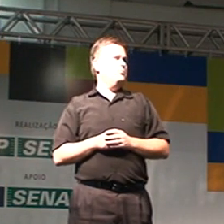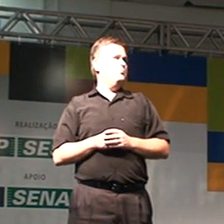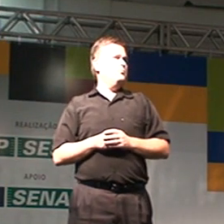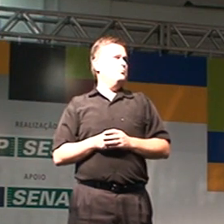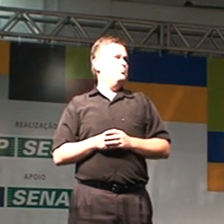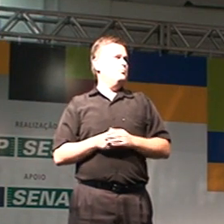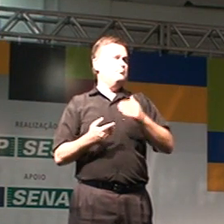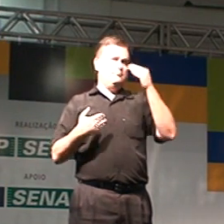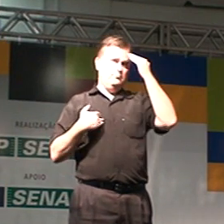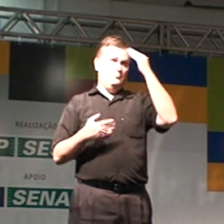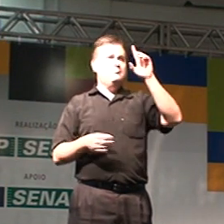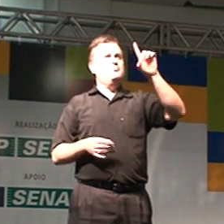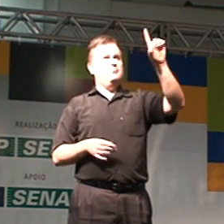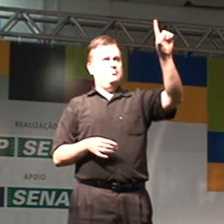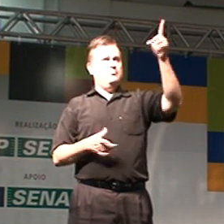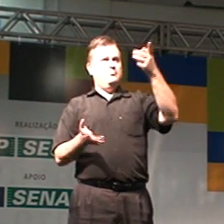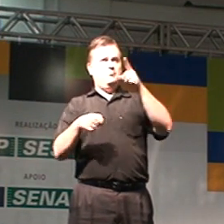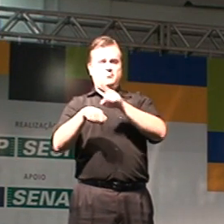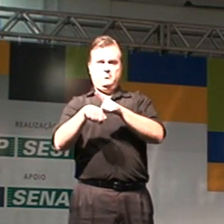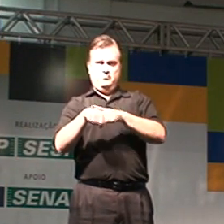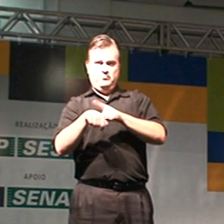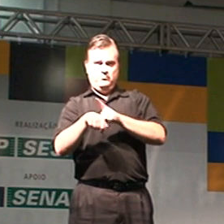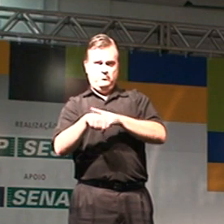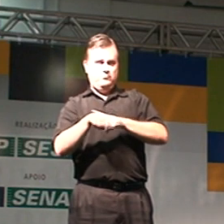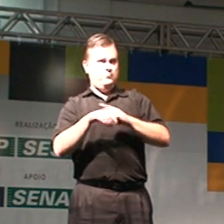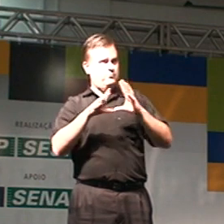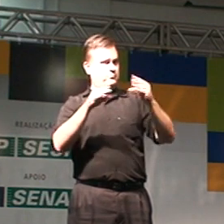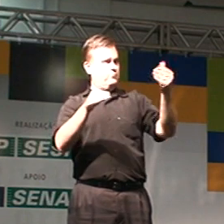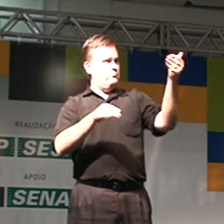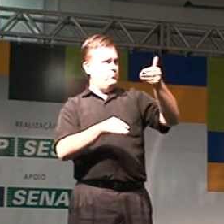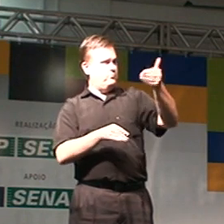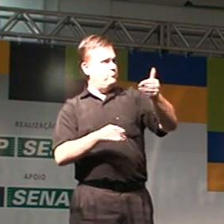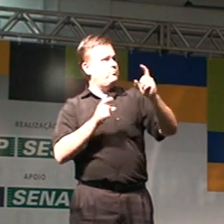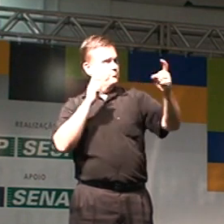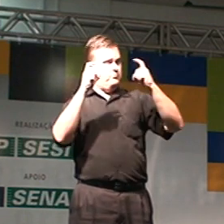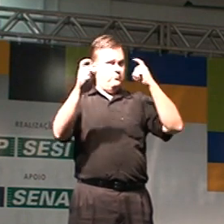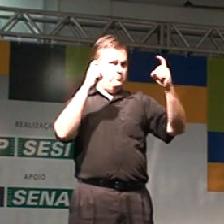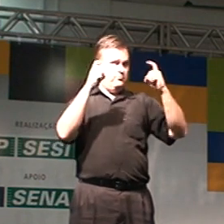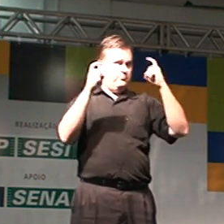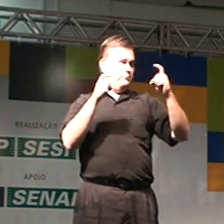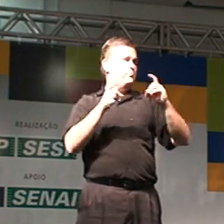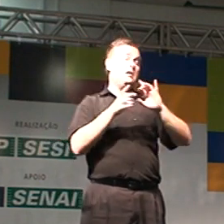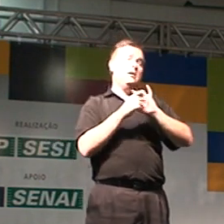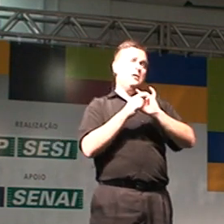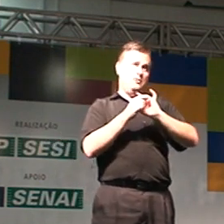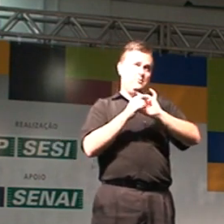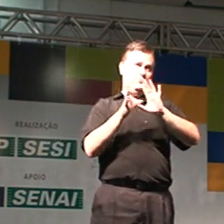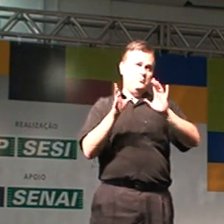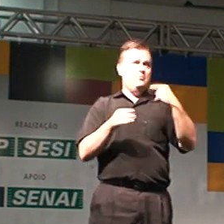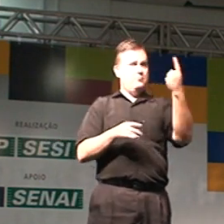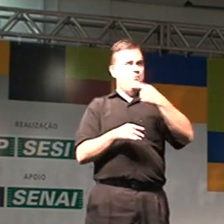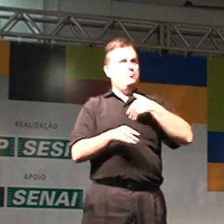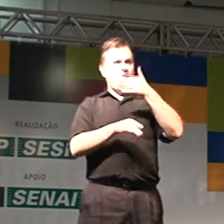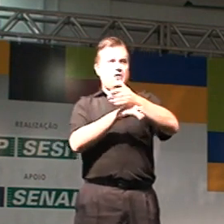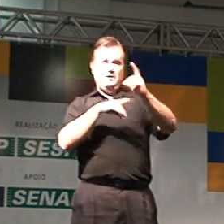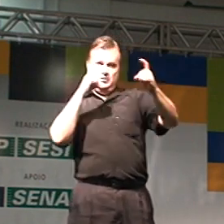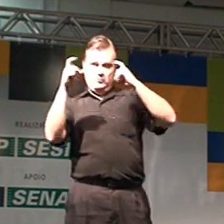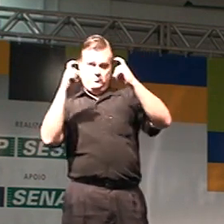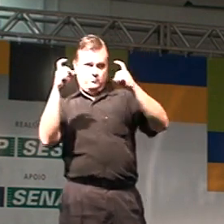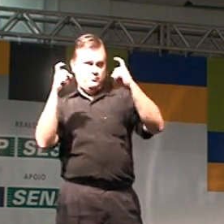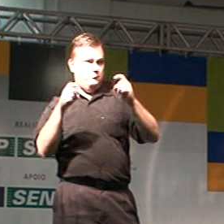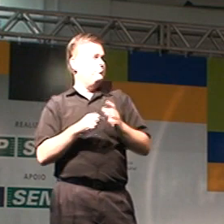E agradecer a Deus por esse momento de estarmos aqui. Eu, na permissão deles, não quero agradecer